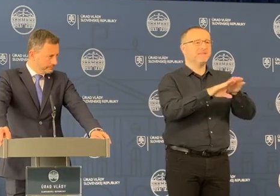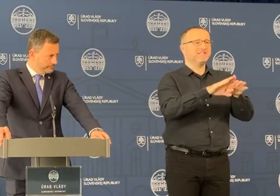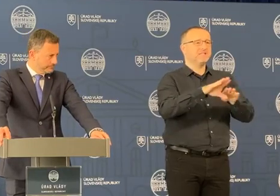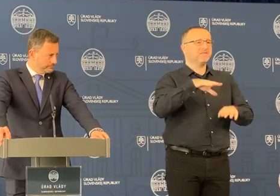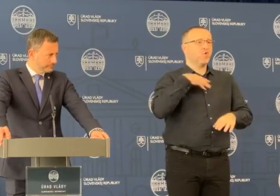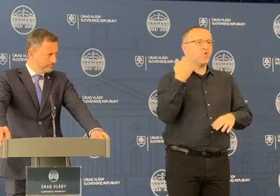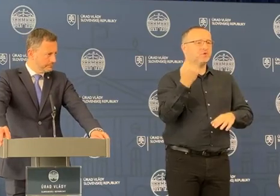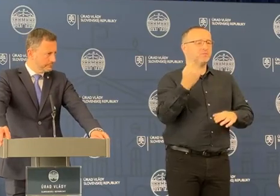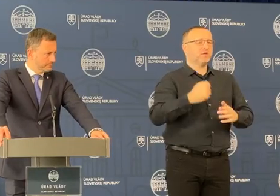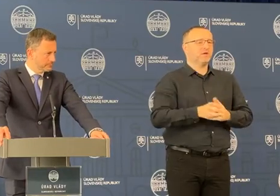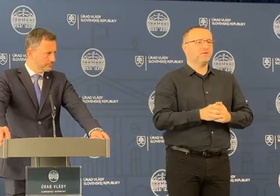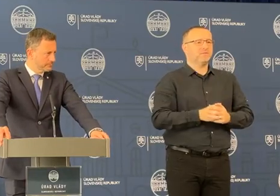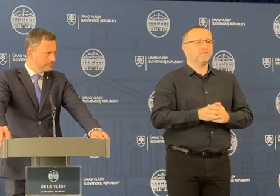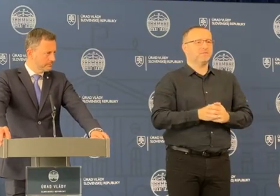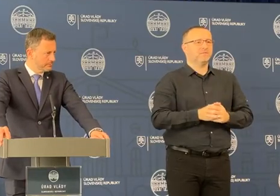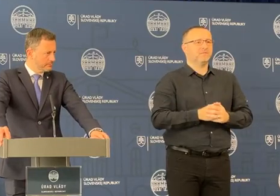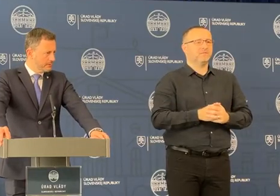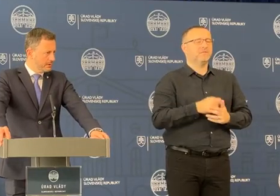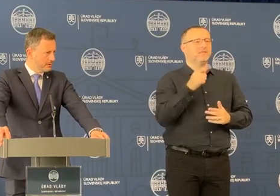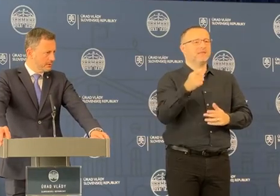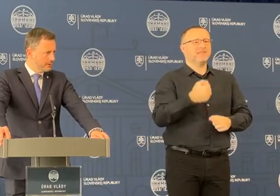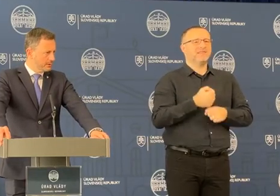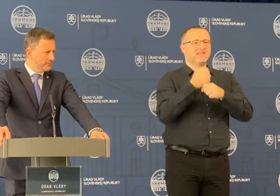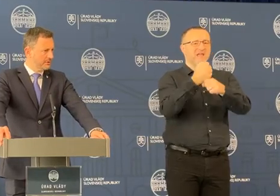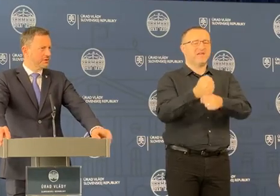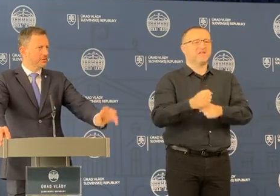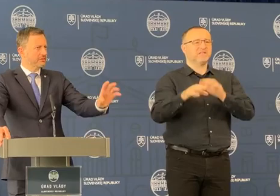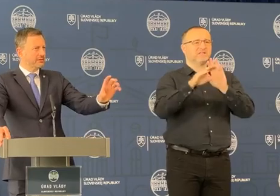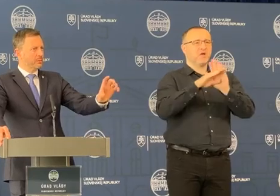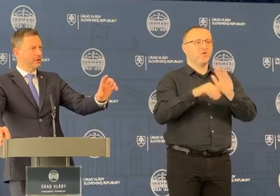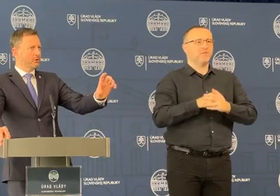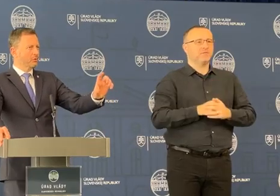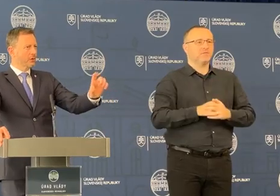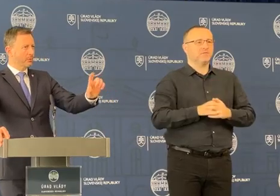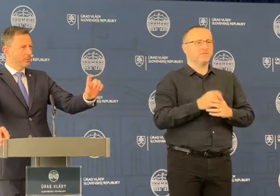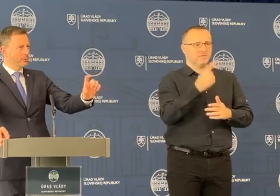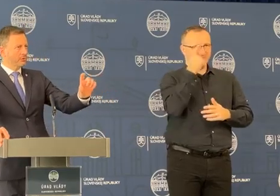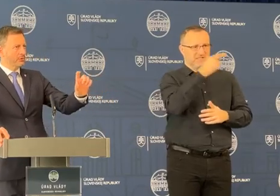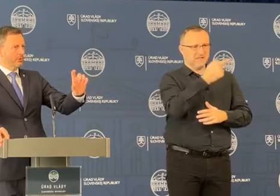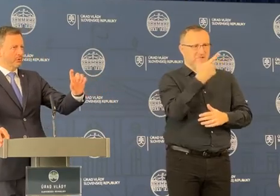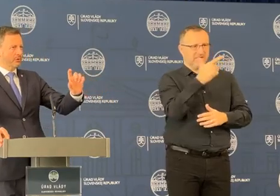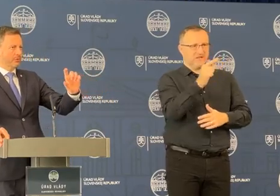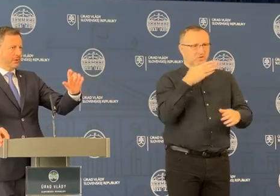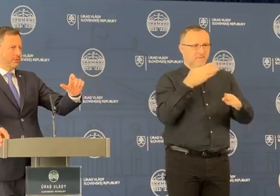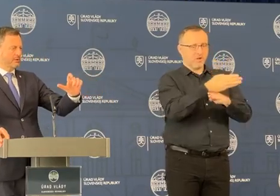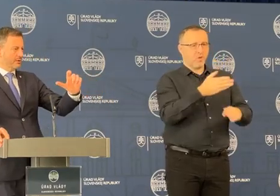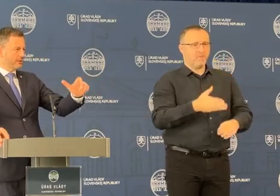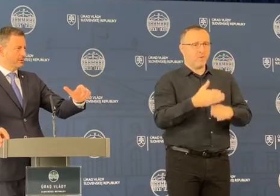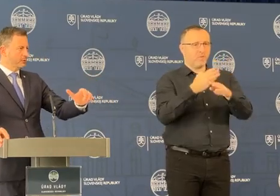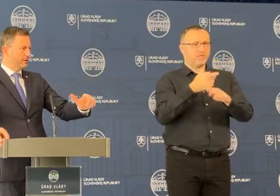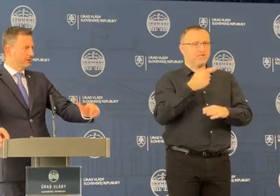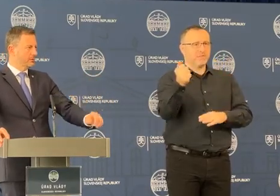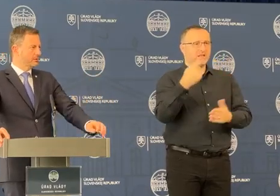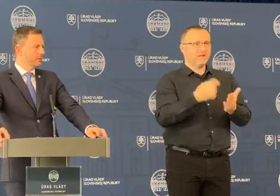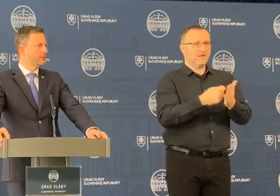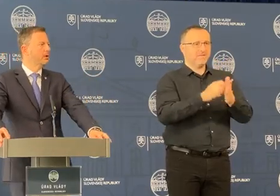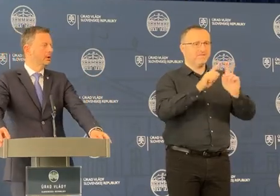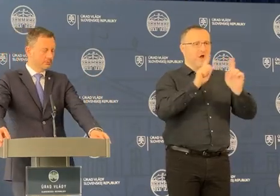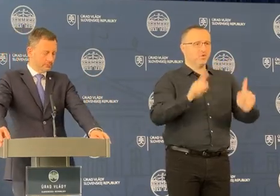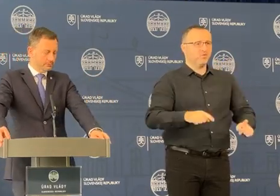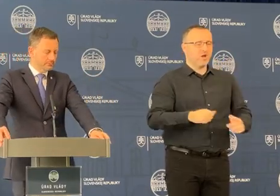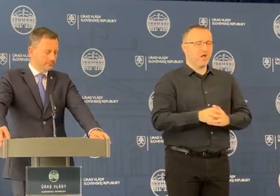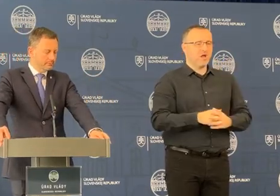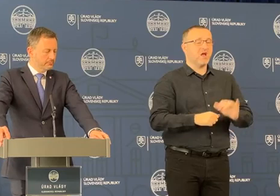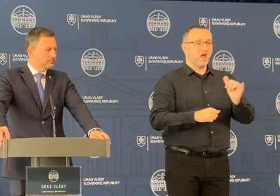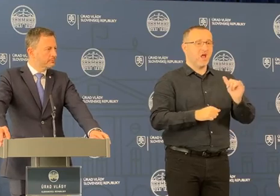hospodárstva aj. A tento návrh zákona, ktorý... Myslíte tých 200 miliónov na pomoc s preplacením faktúr, tak? Áno,